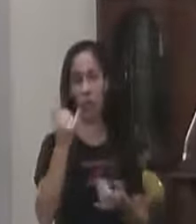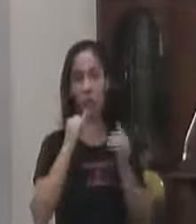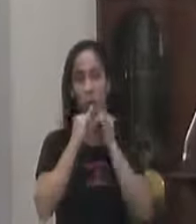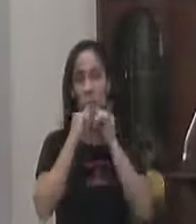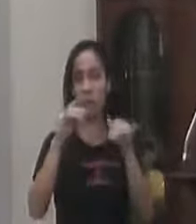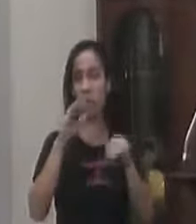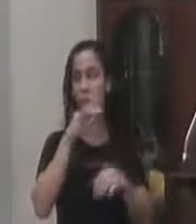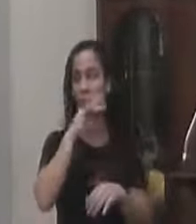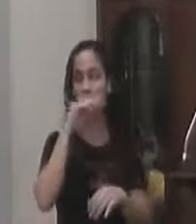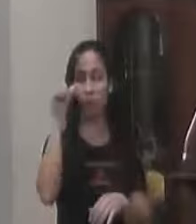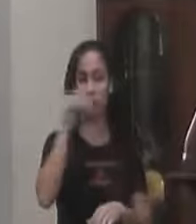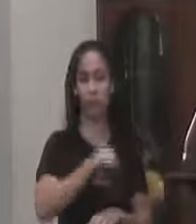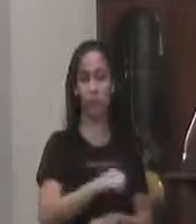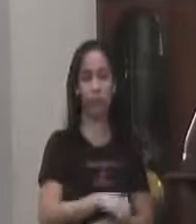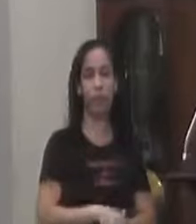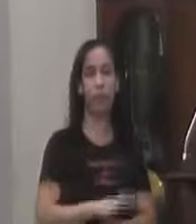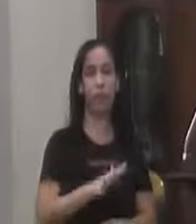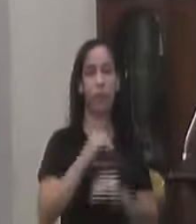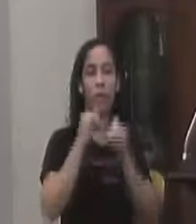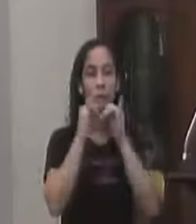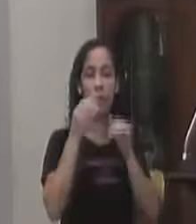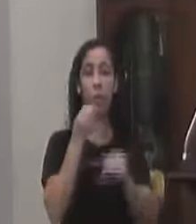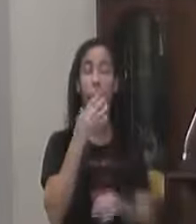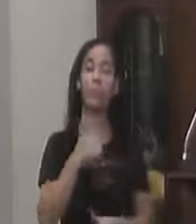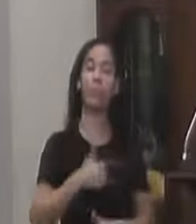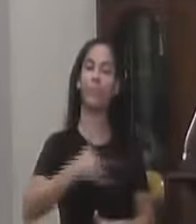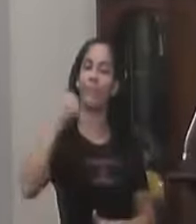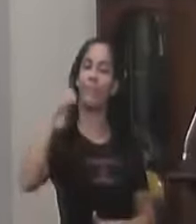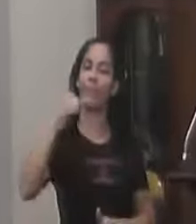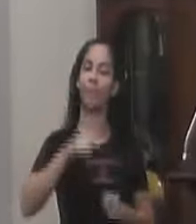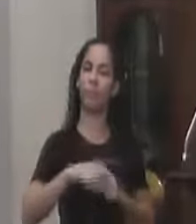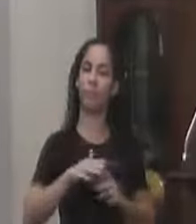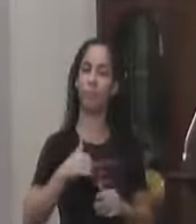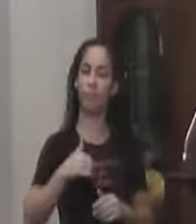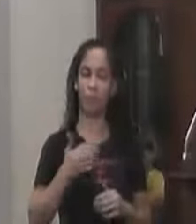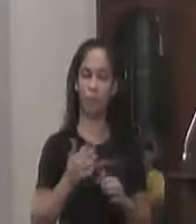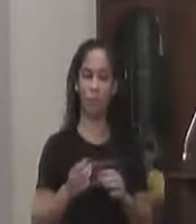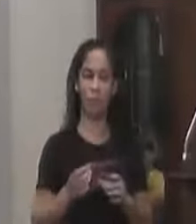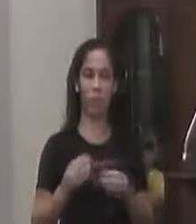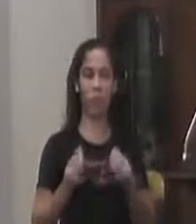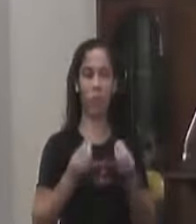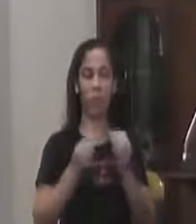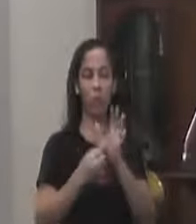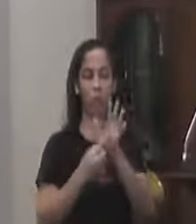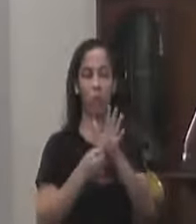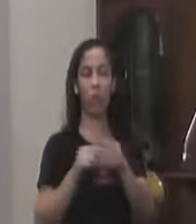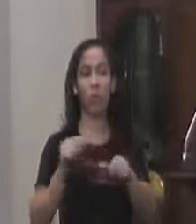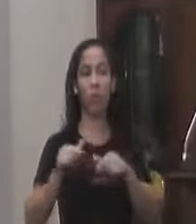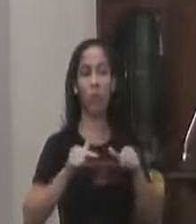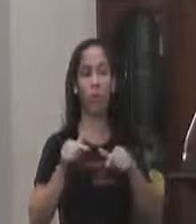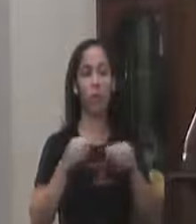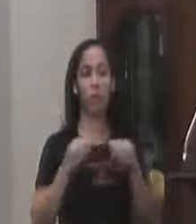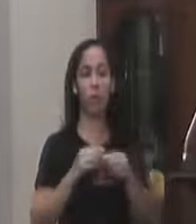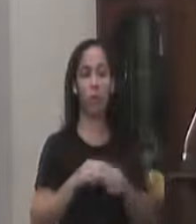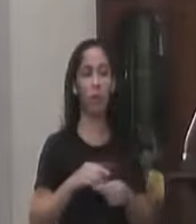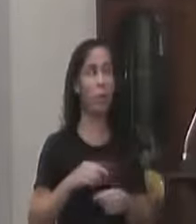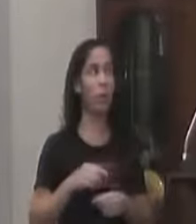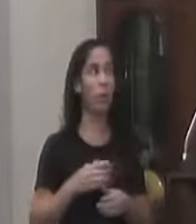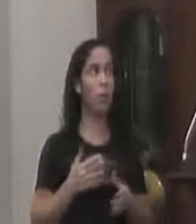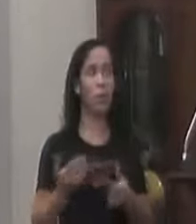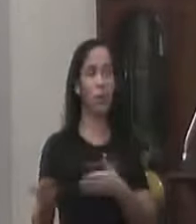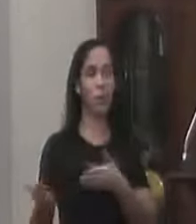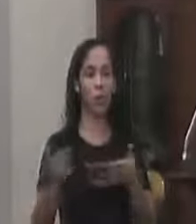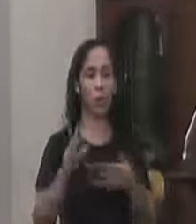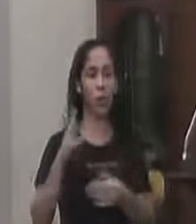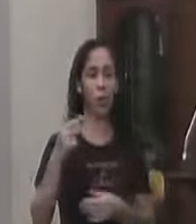Que vender notícia boa Mas é nossa obrigação Vender o nosso trabalho De uma forma positiva Então eu conclamo A todos os